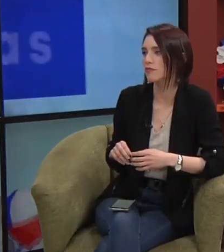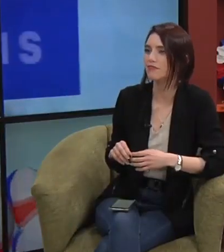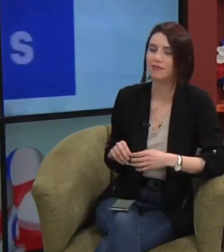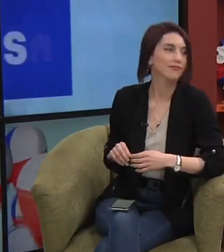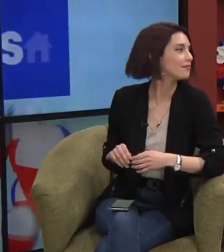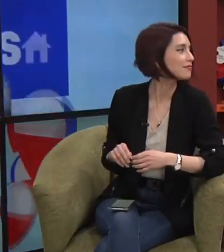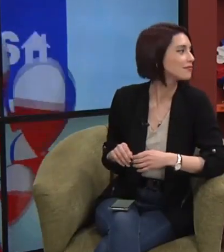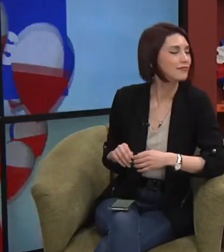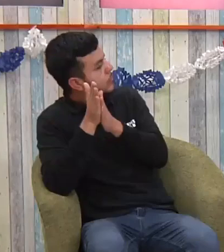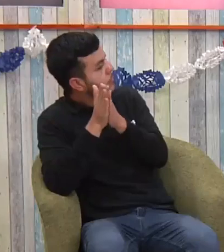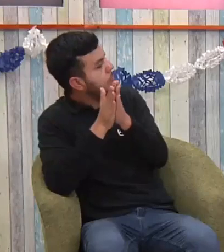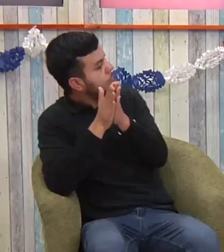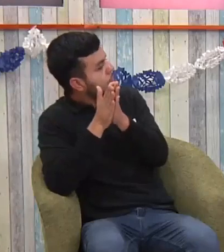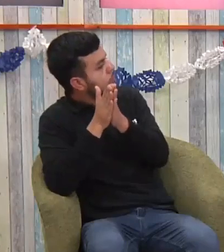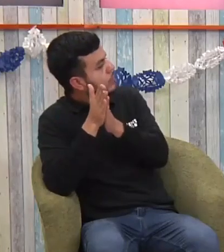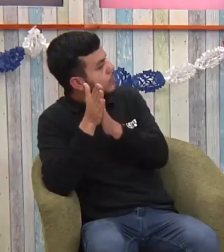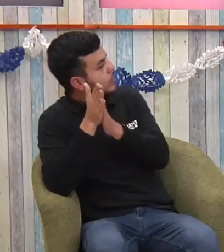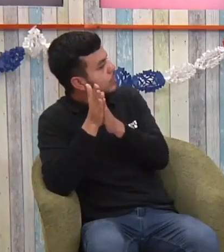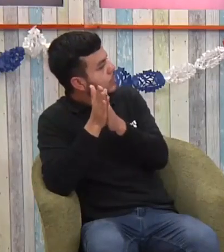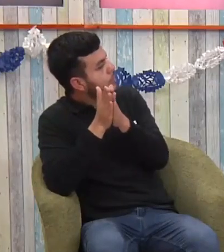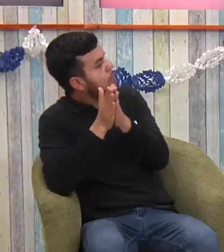se...? ¿Cómo lo dices tú?